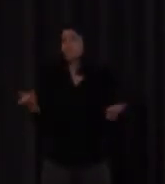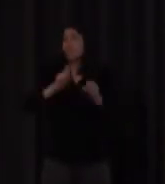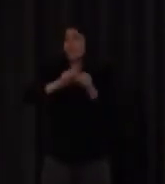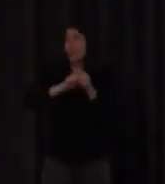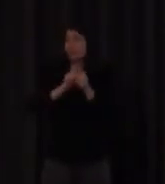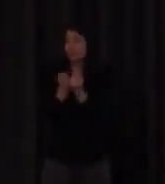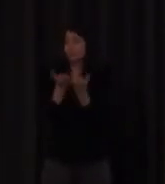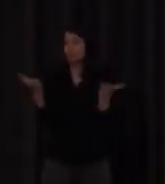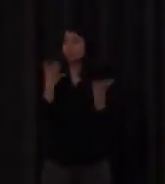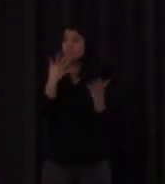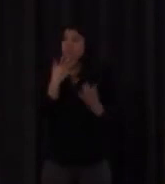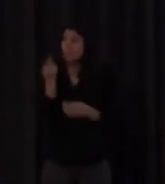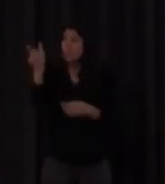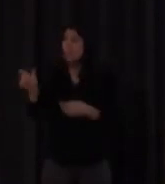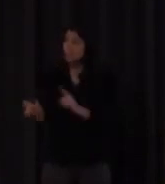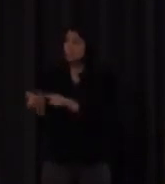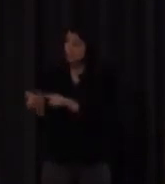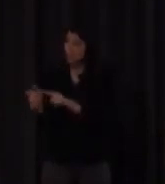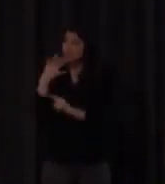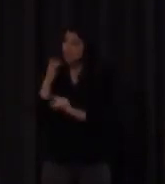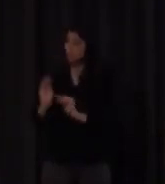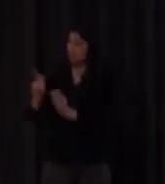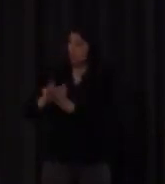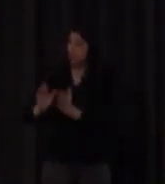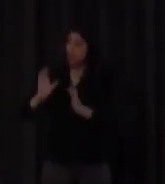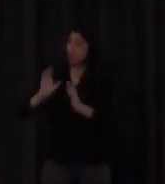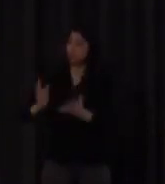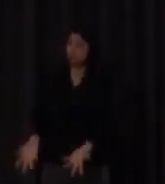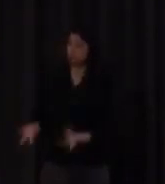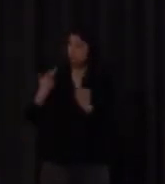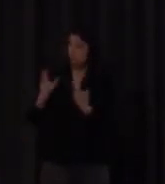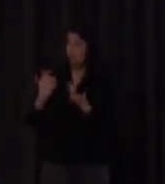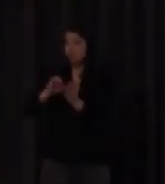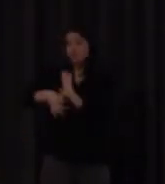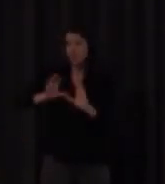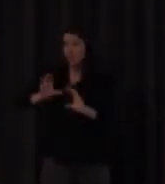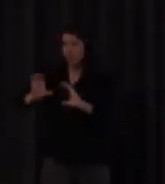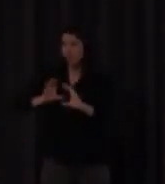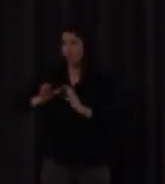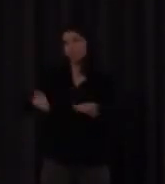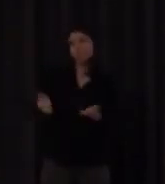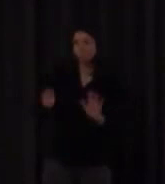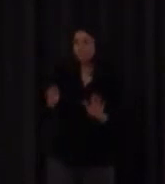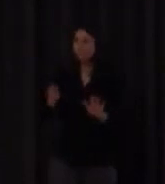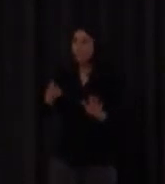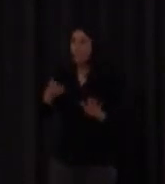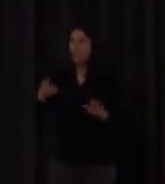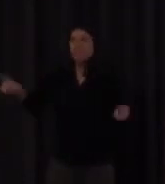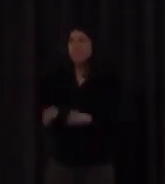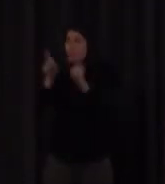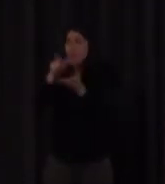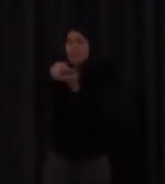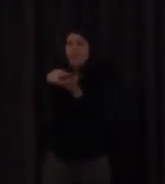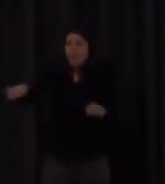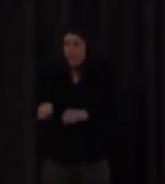que domine una lengua un sistema de comunicación yo de verdad también he llegado a la conclusión de que me valdría si fuese la lengua de las orejas